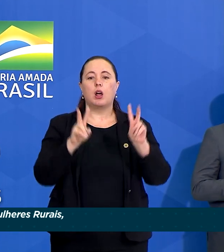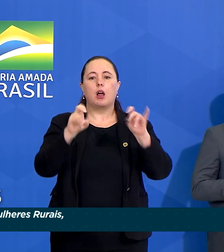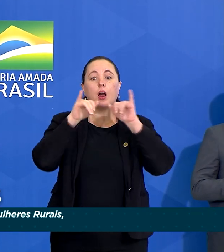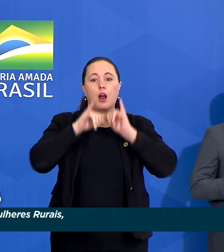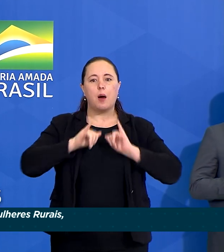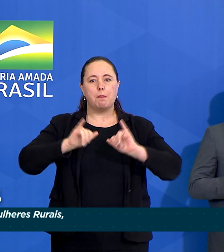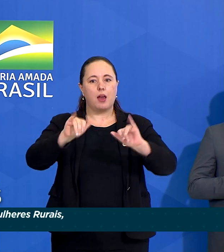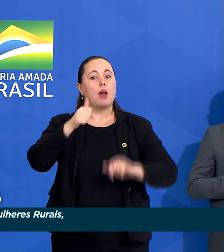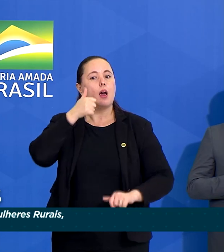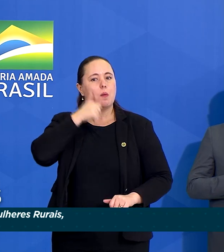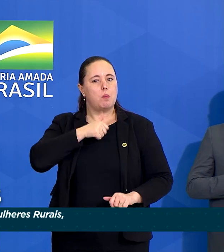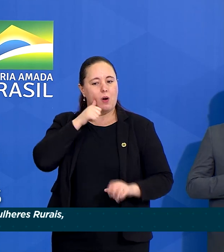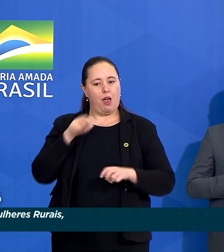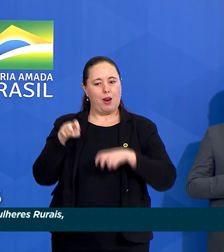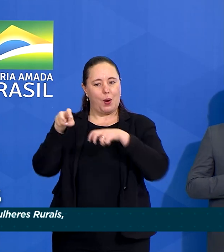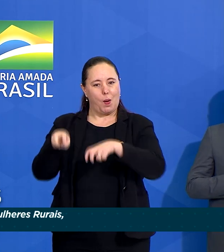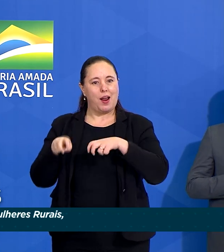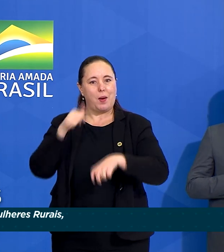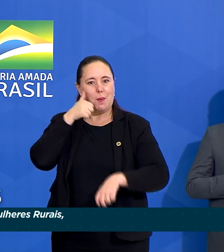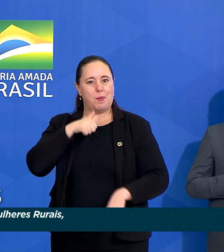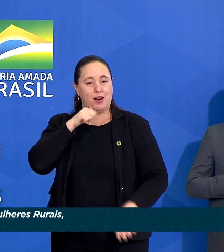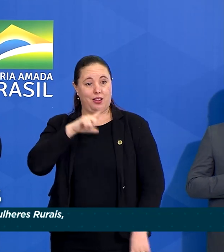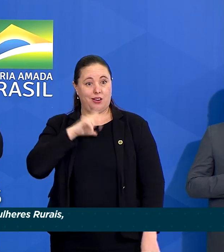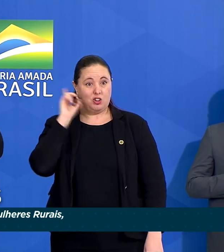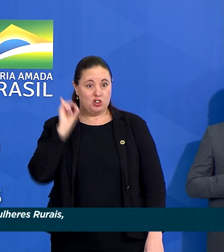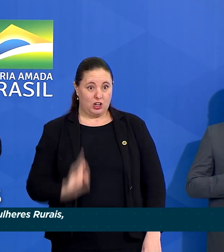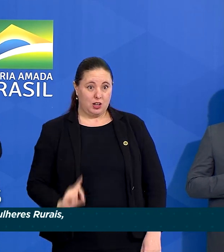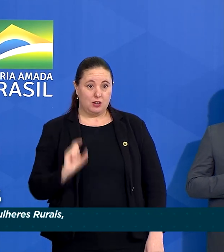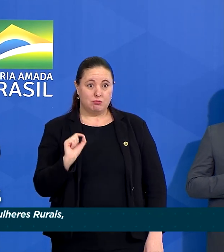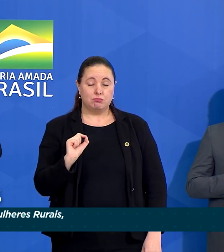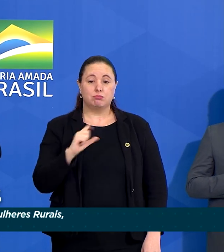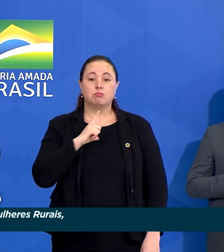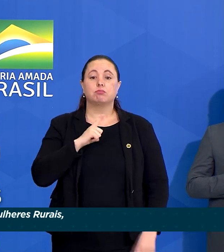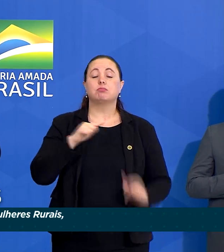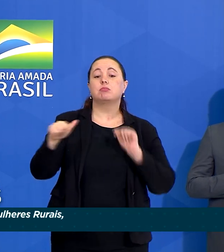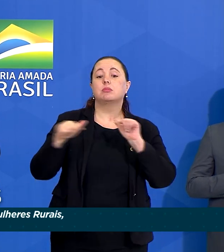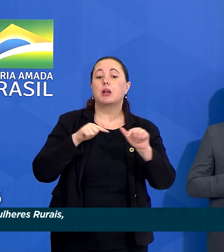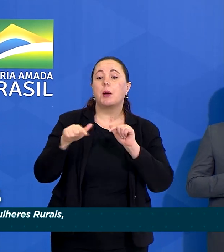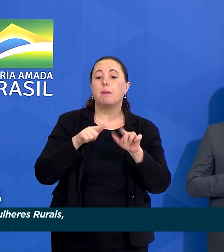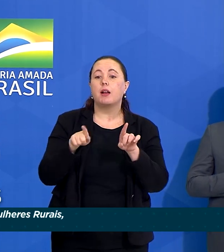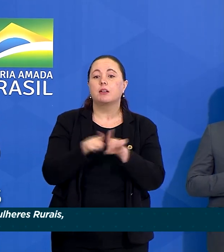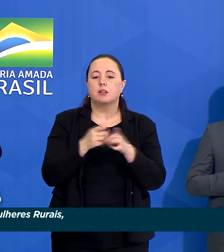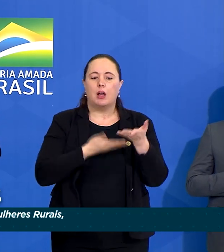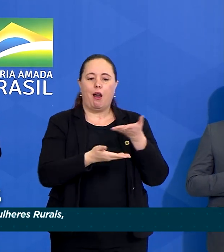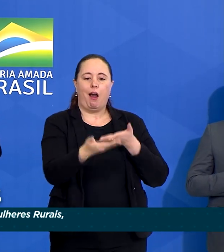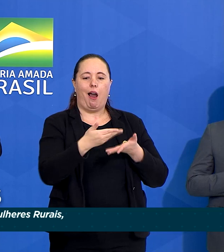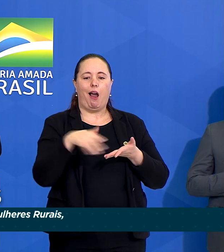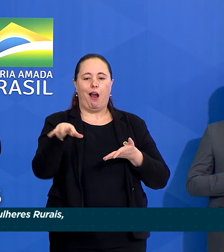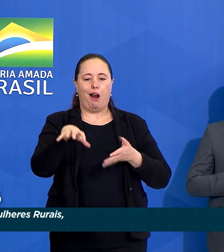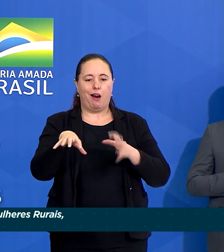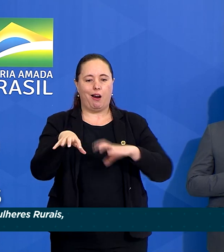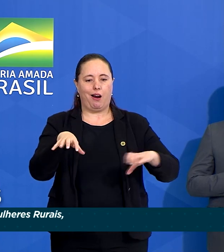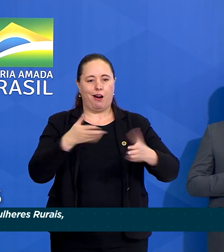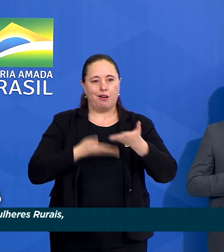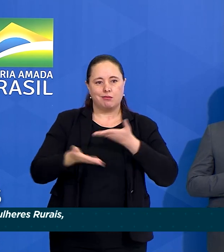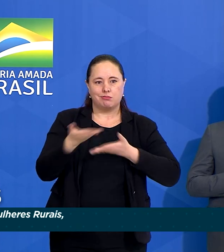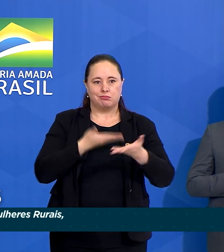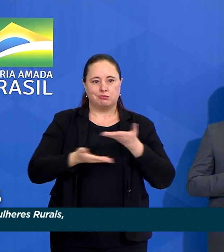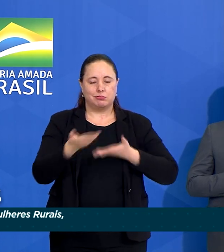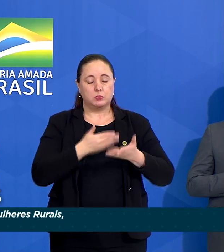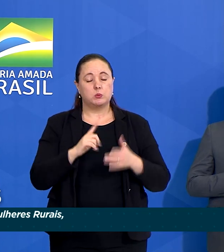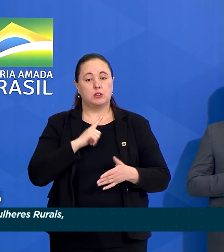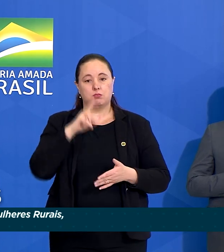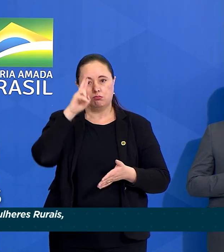campanha Mulheres Rurais, Mulheres com Direitos, através do seu trabalho intersetorial, com grande